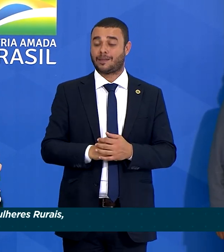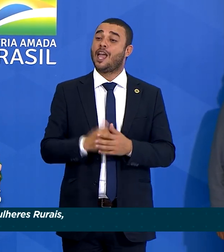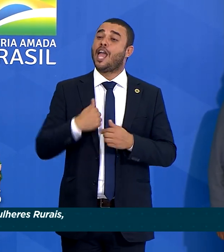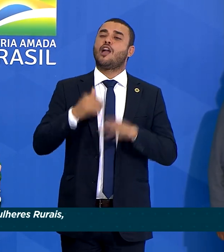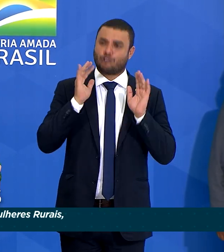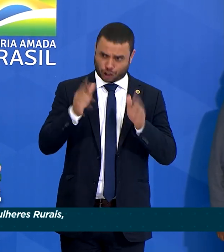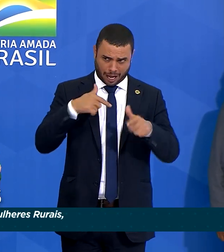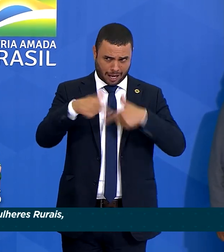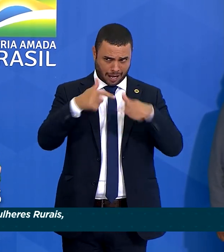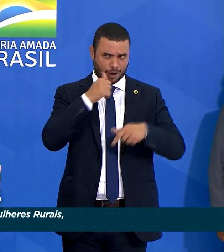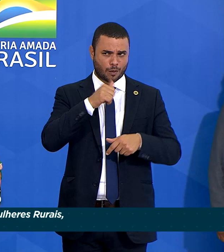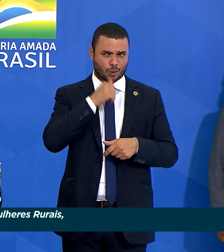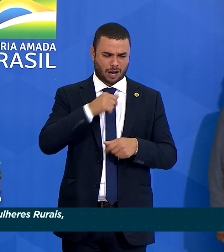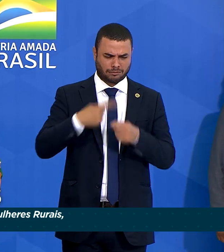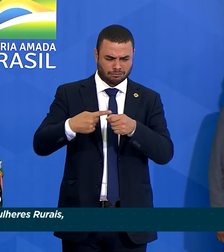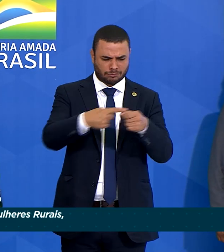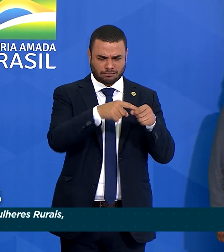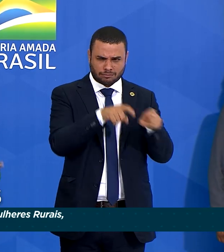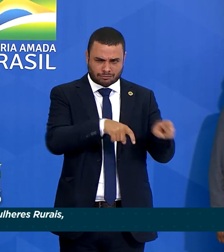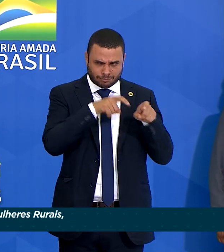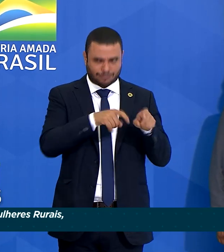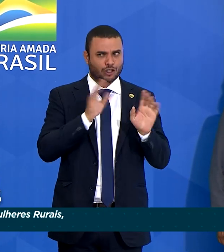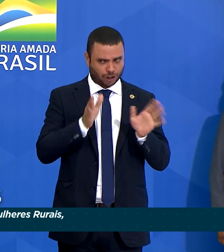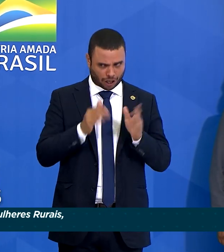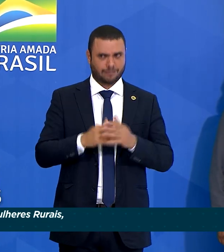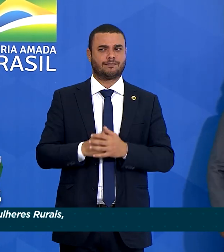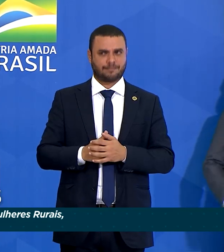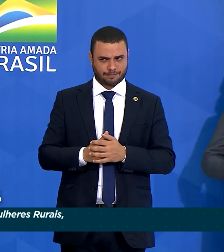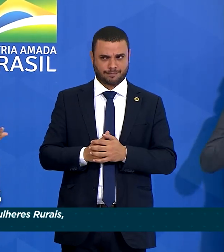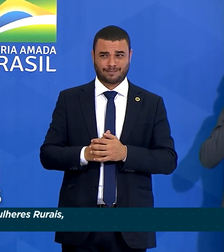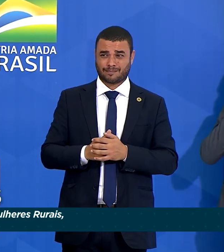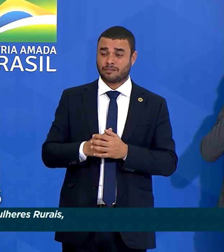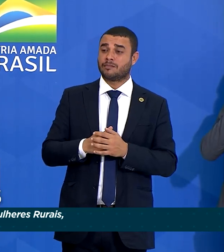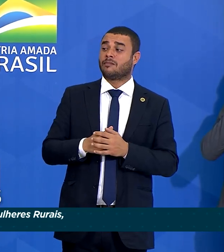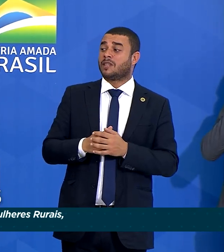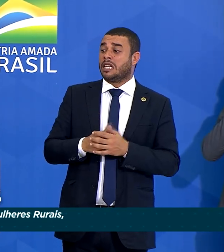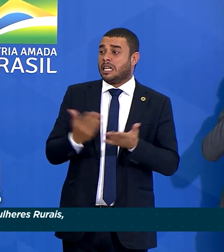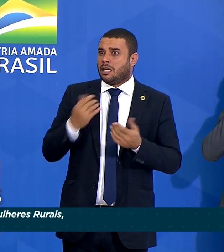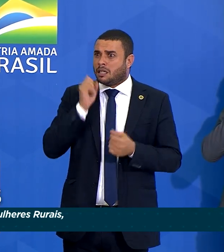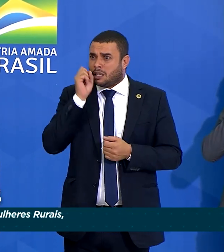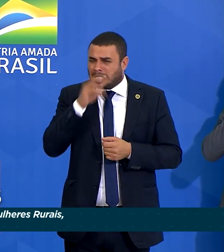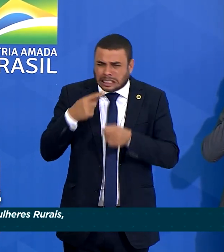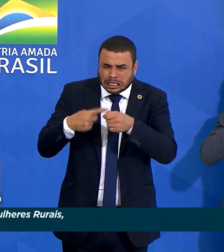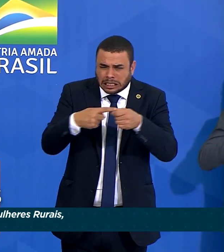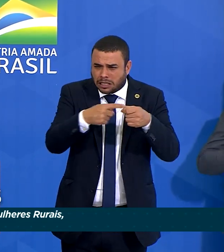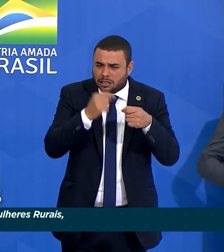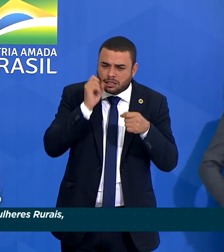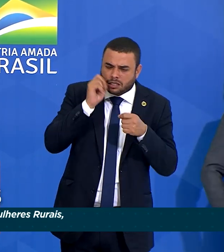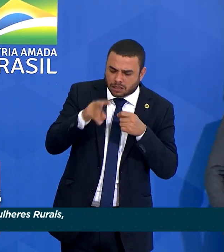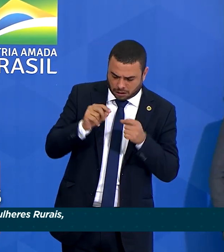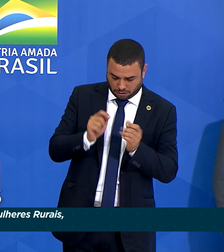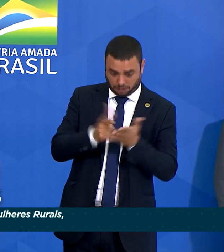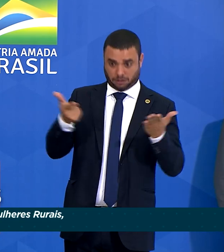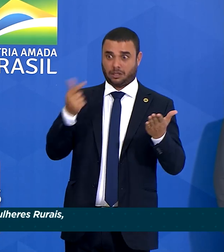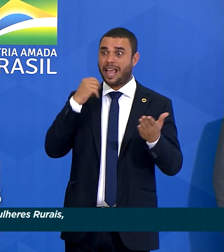mulheres do campo. No interior de Sergipe. E eu me lembro que quando eu li a notícia que Margarida tinha sido brutalmente